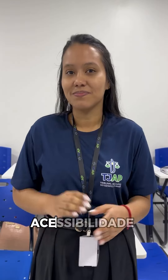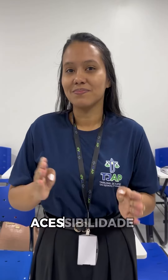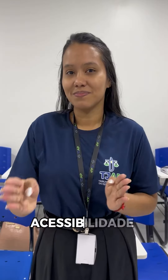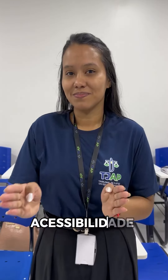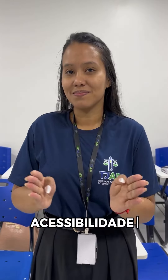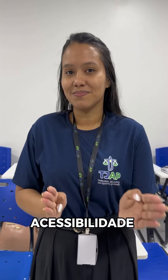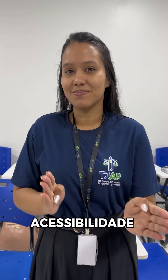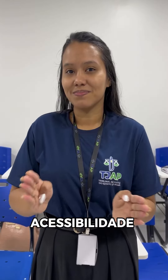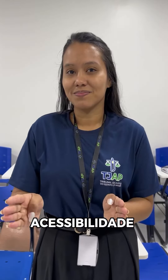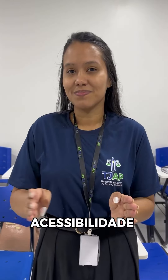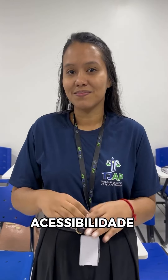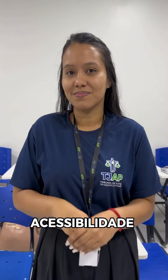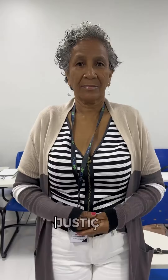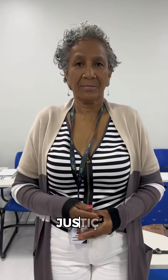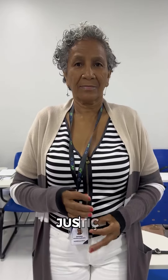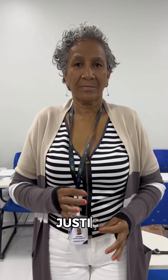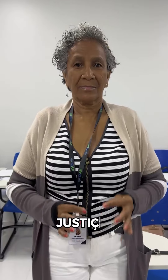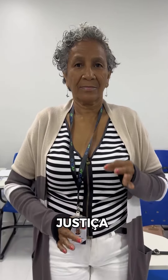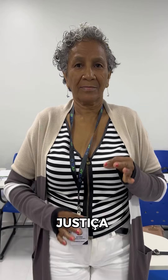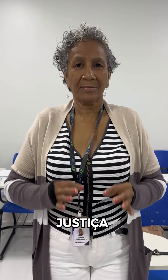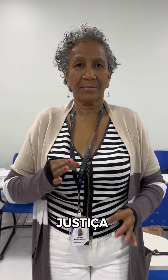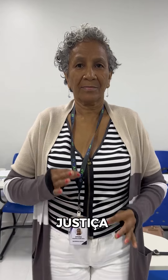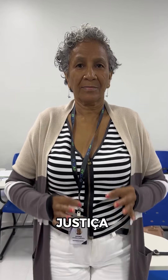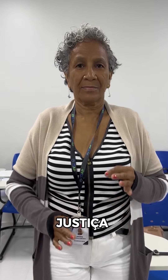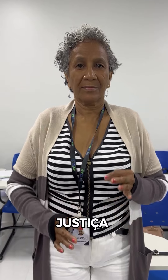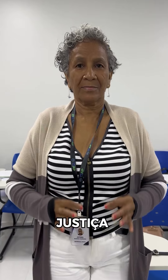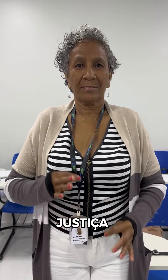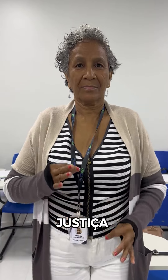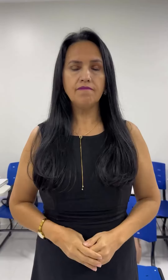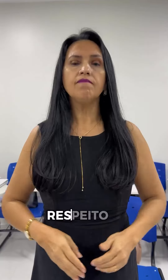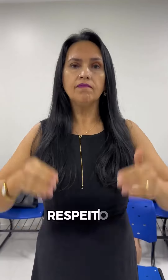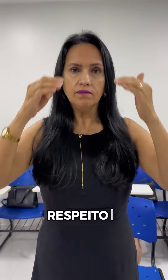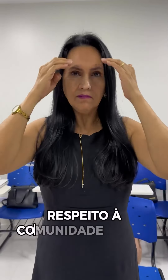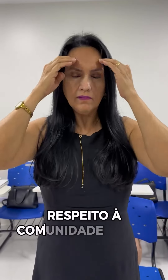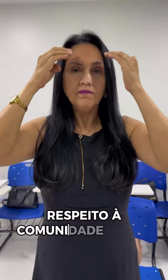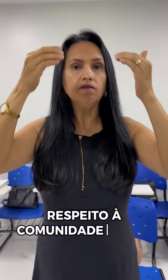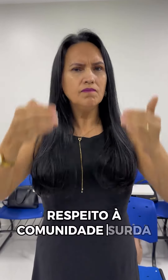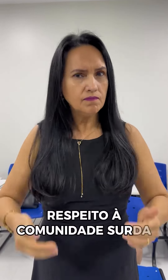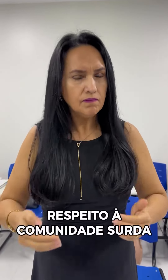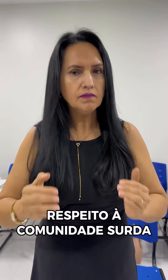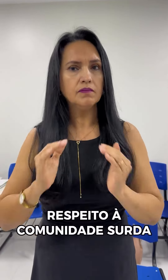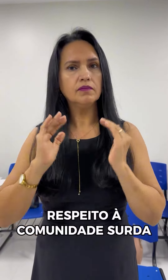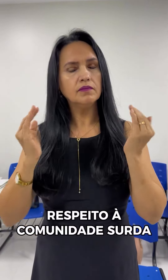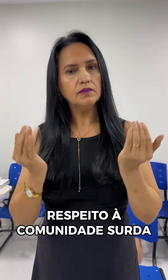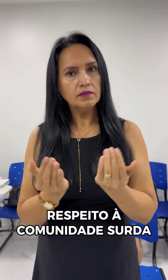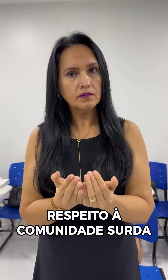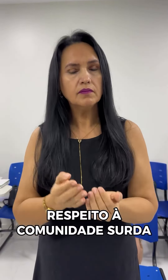Inclusão, acessibilidade, justiça, respeito à comunidade surda.